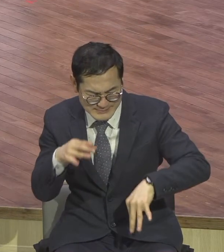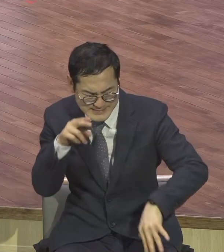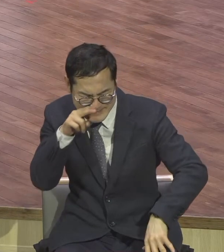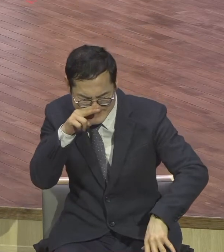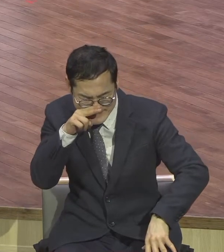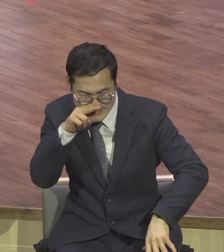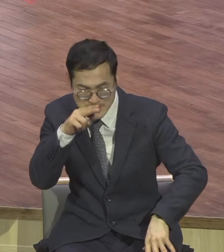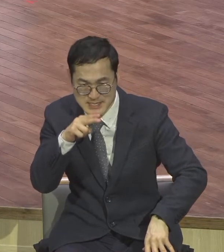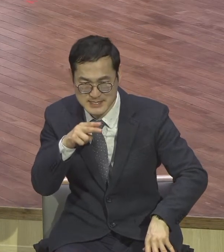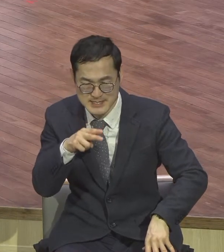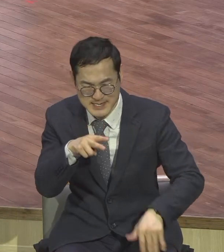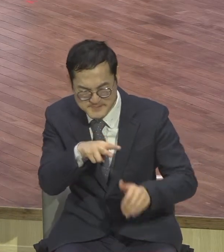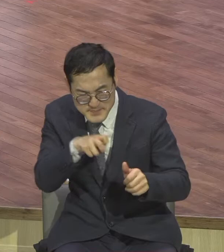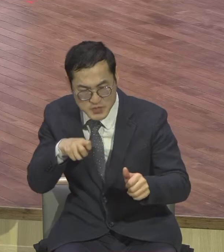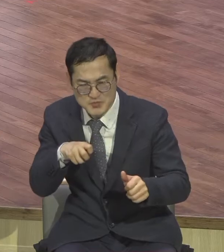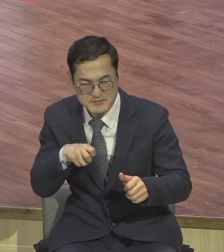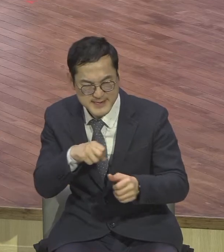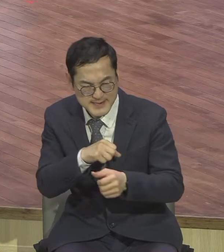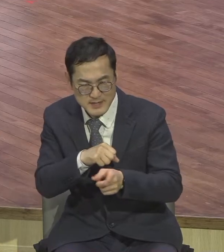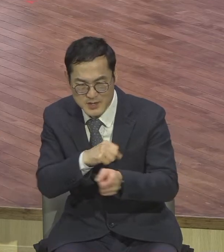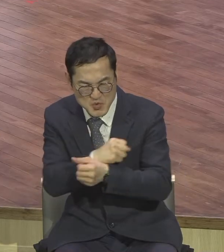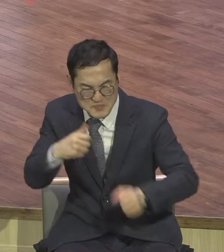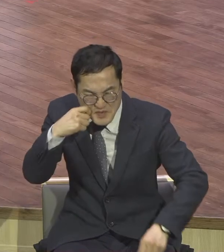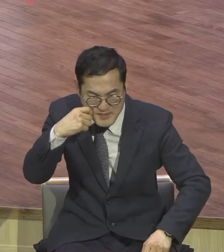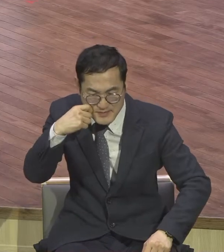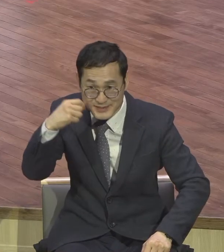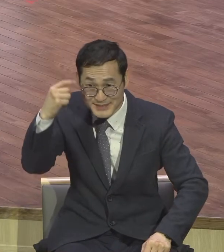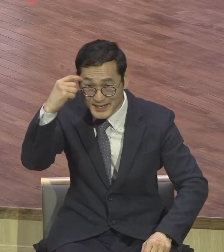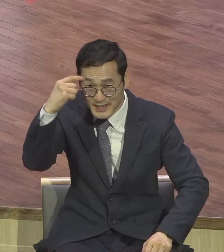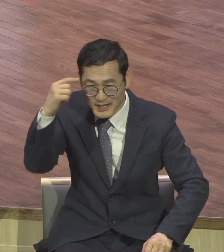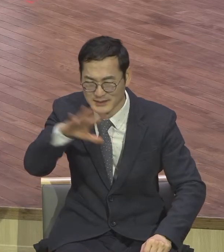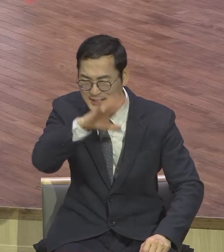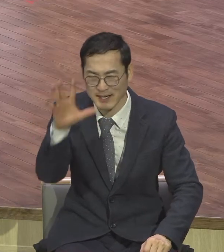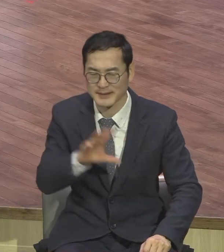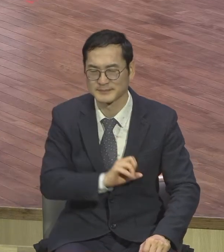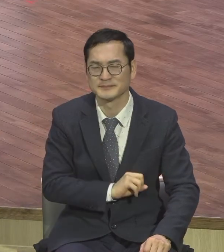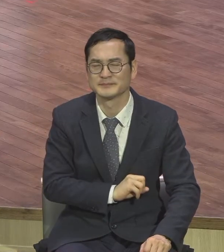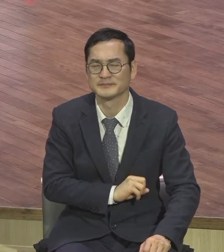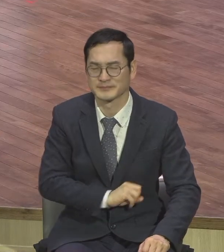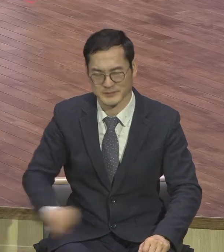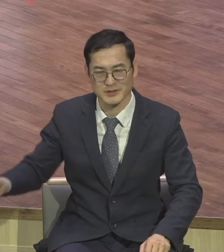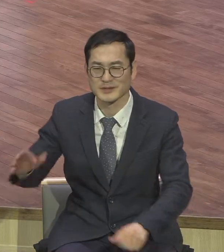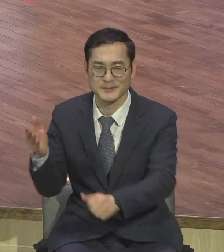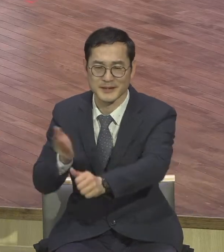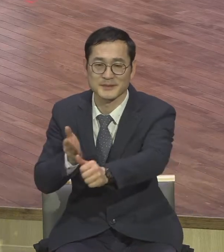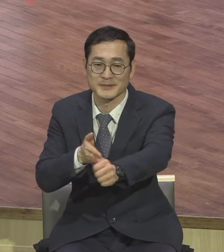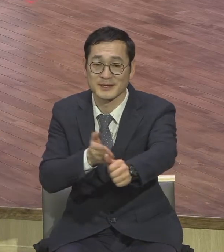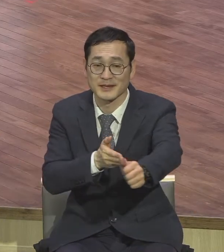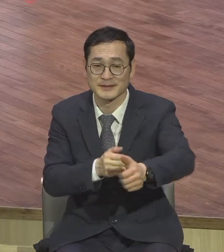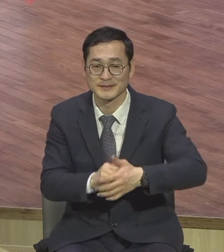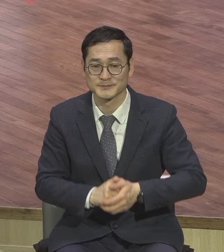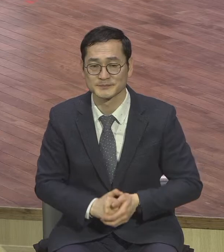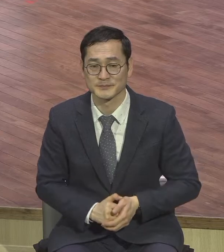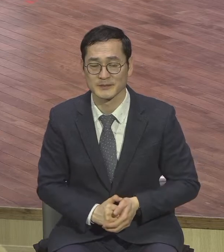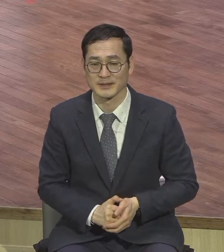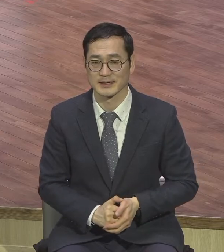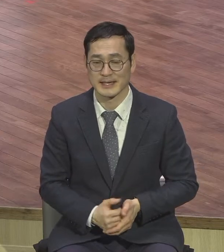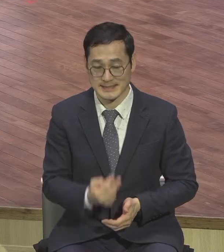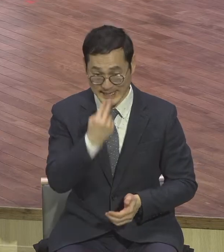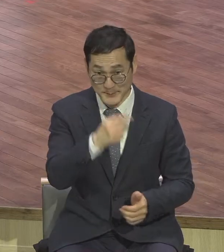끊어버리시기 바랍니다 그래서 여러분이 가는 곳마다 생명이 살아나는 치유와 회복이 나는 정거의 길을